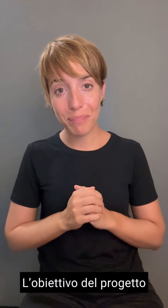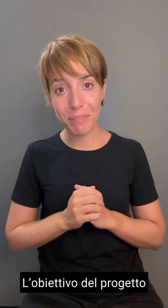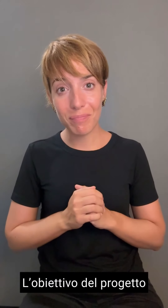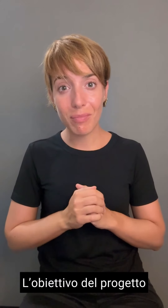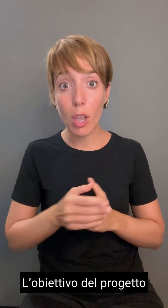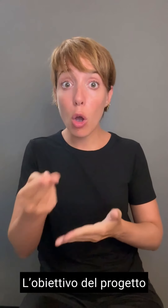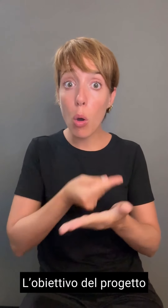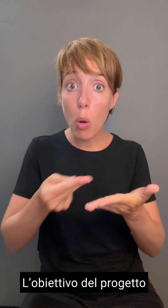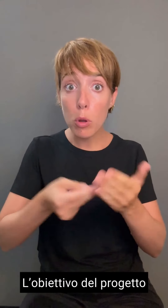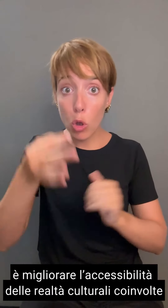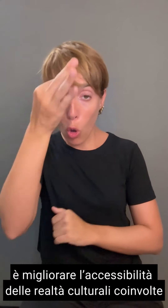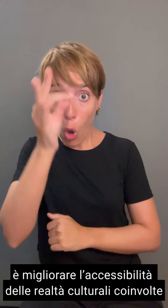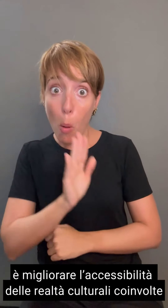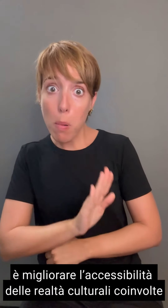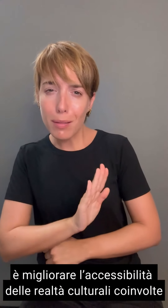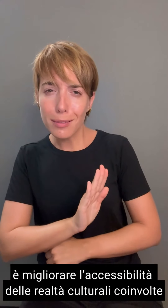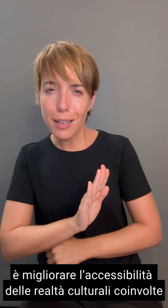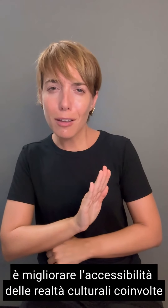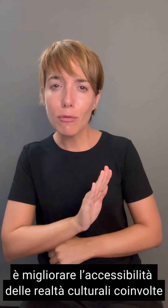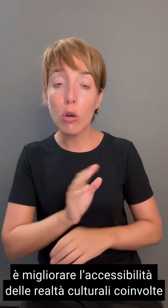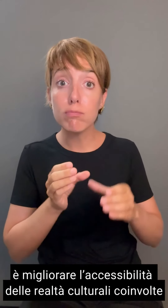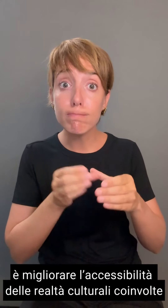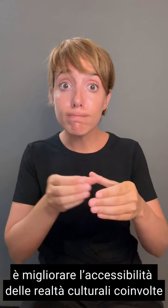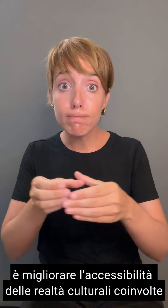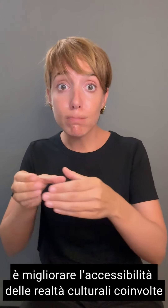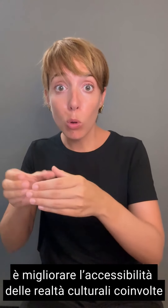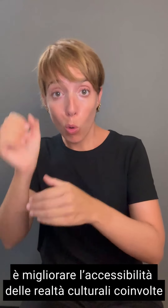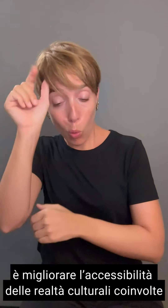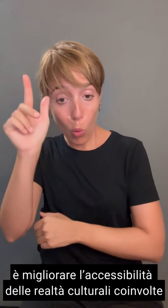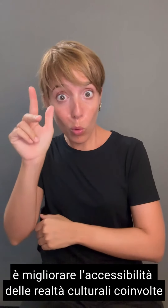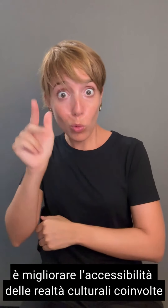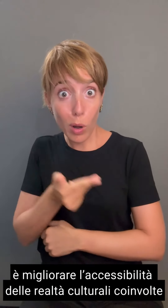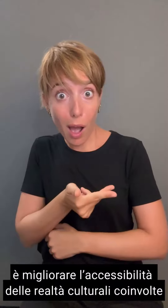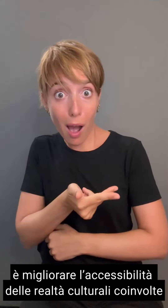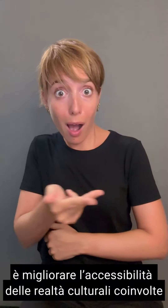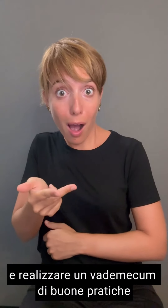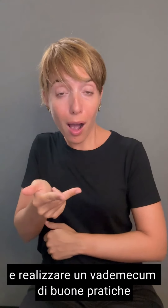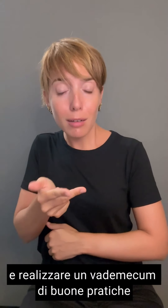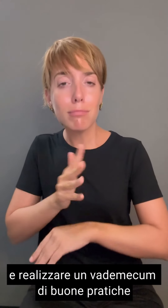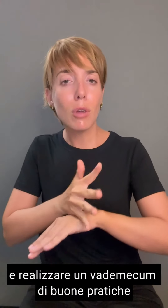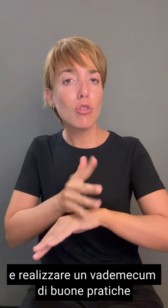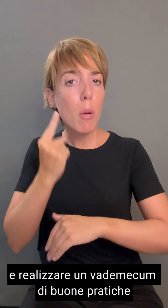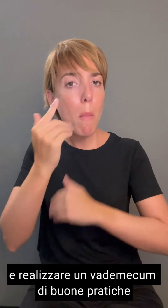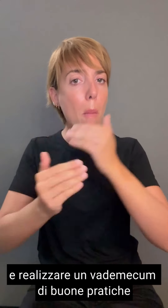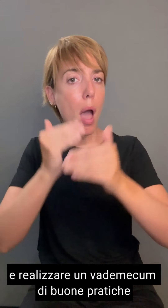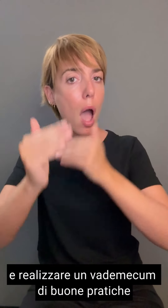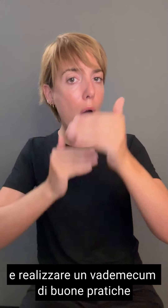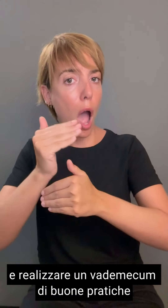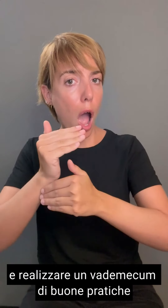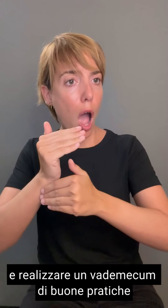progetto è migliorare l'accessibilità delle realtà culturali coinvolte e realizzare un vademecum di